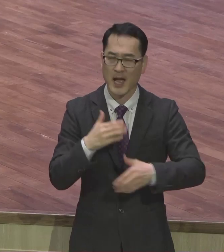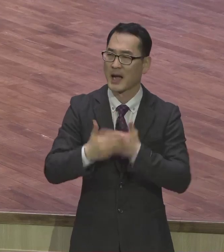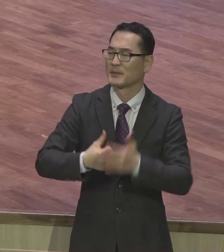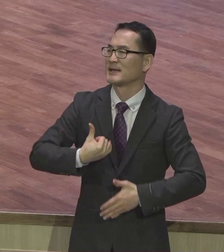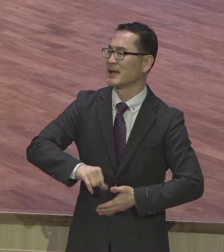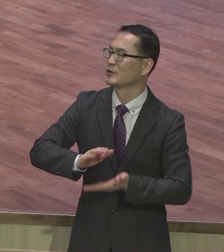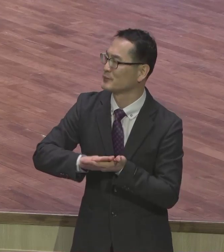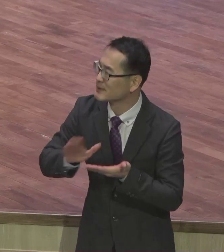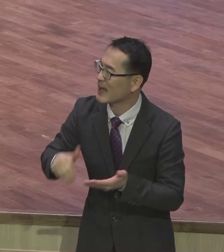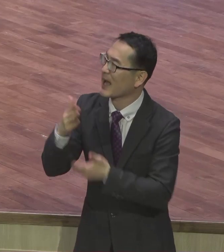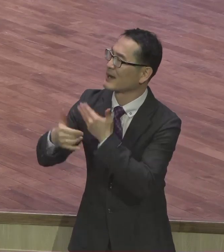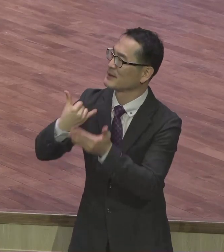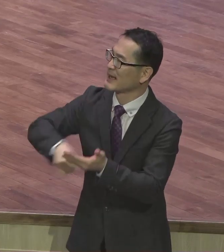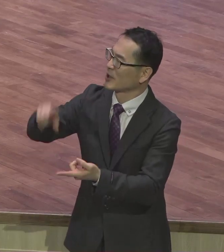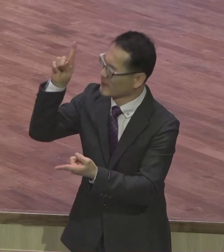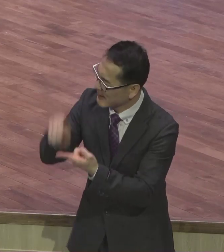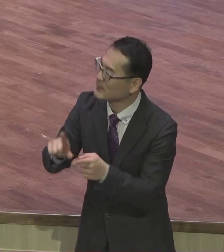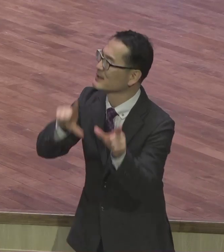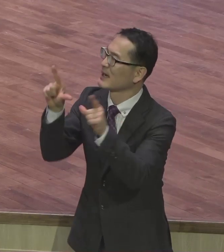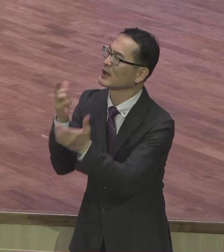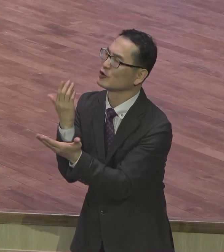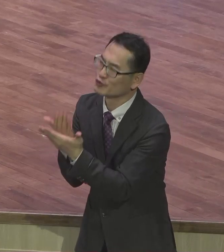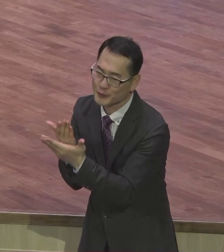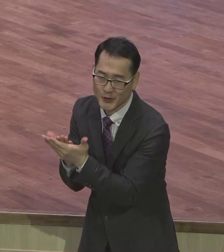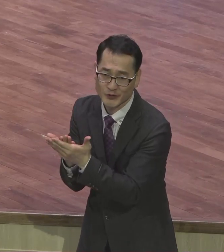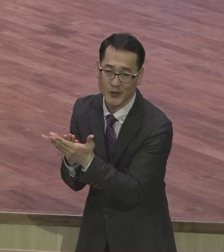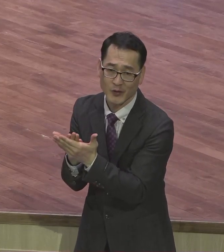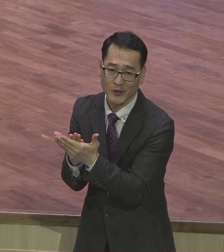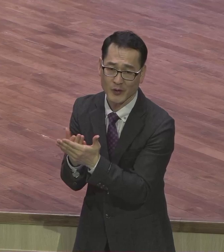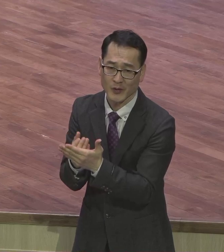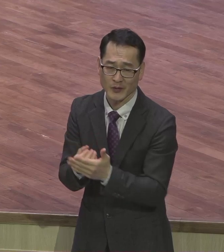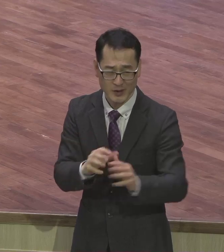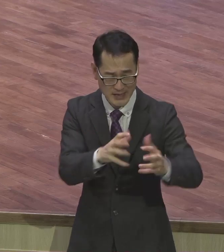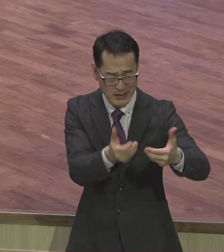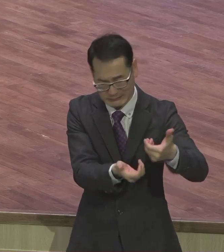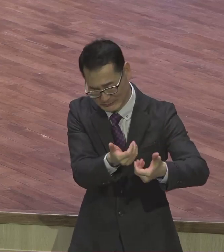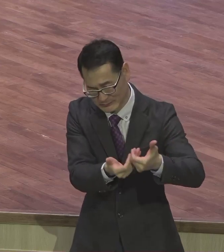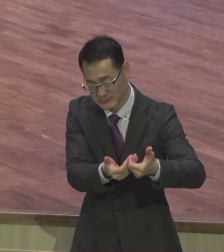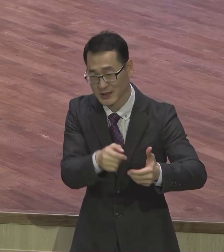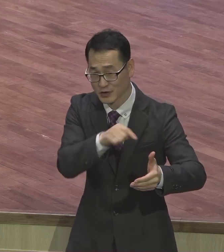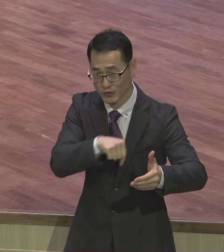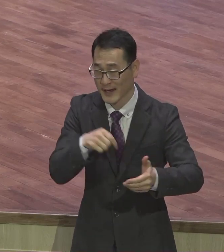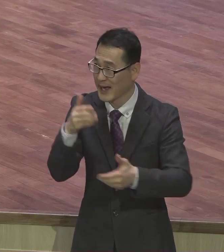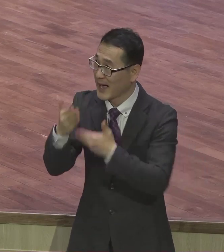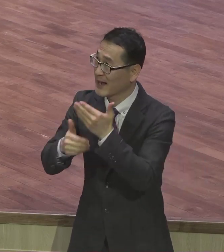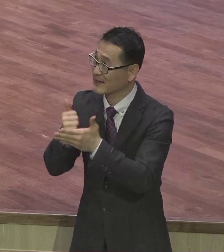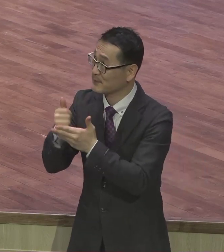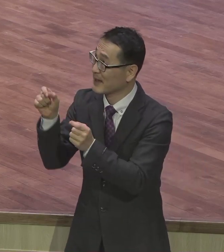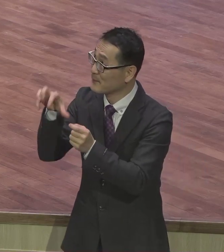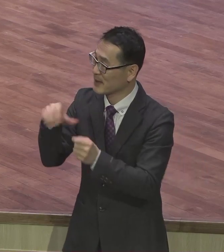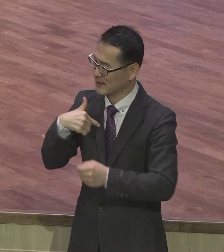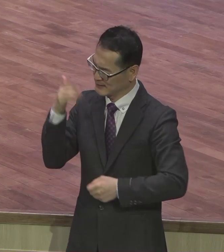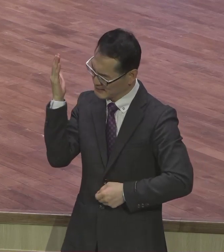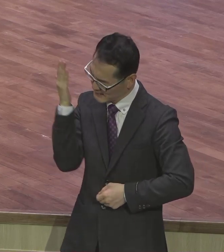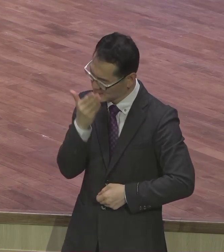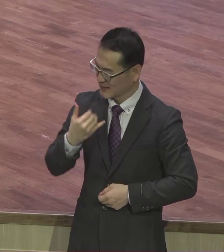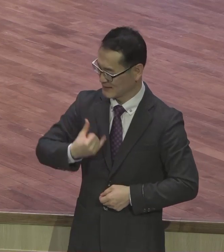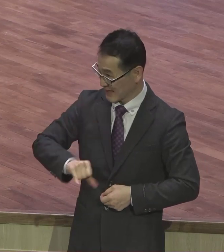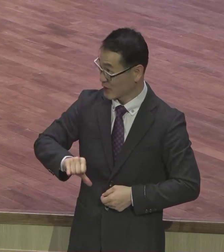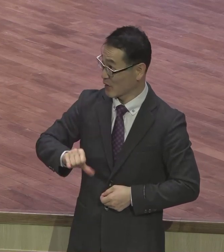살려야죠. 사사. 어그러지고 거스러지는 세대 가운데 하나님의 험 없는 자녀로 세상의 그들